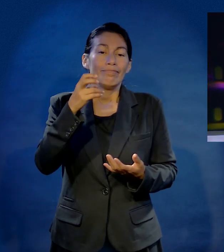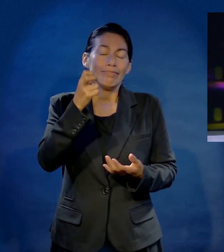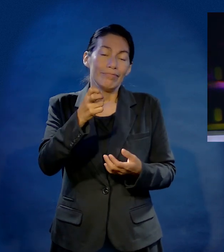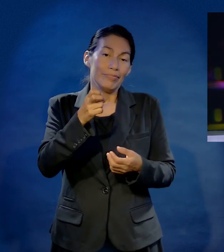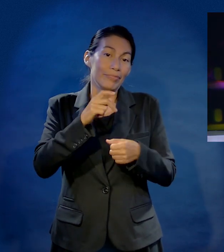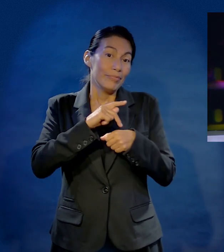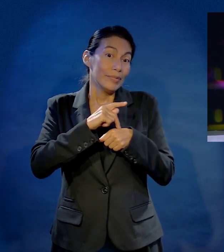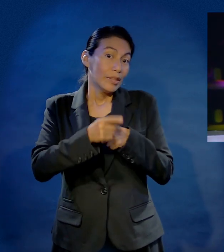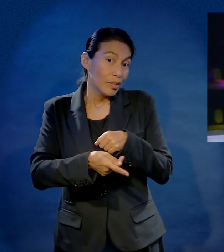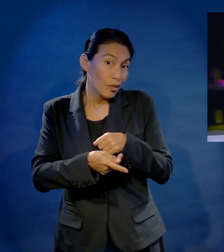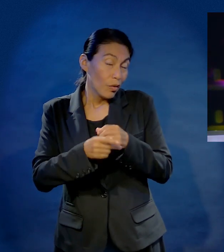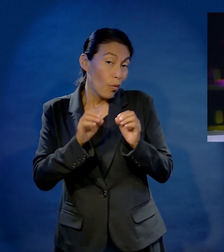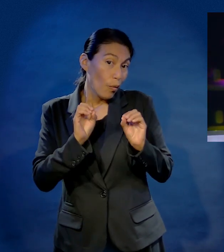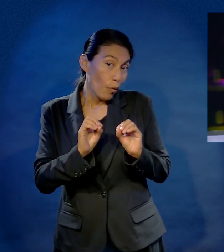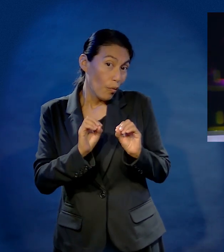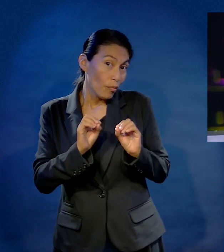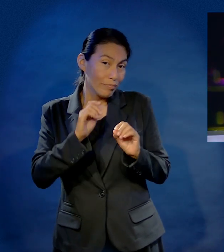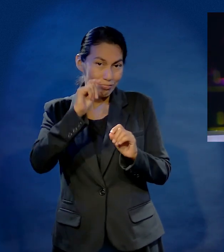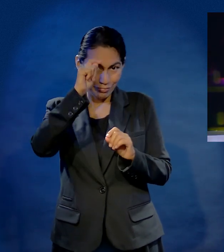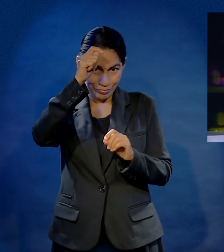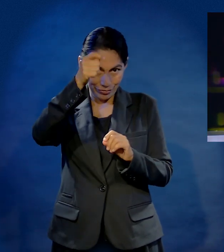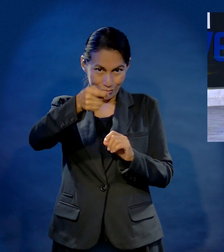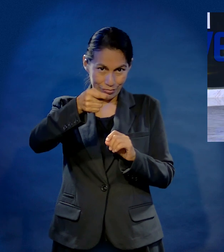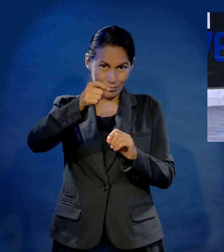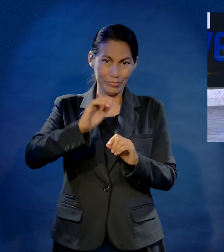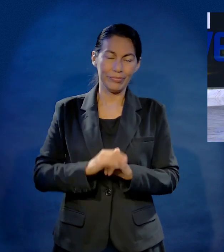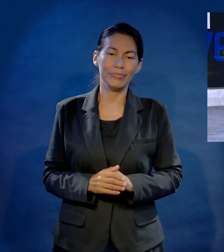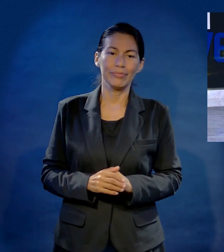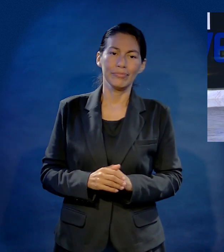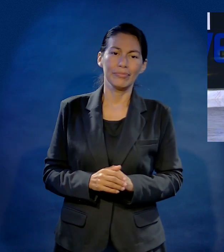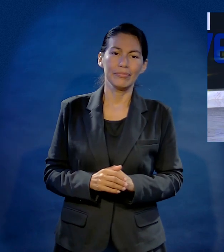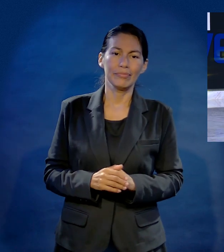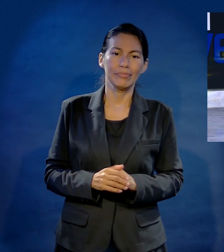Enamorarse es un peligro o una bendición, según sea el caso.